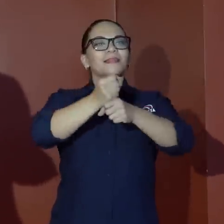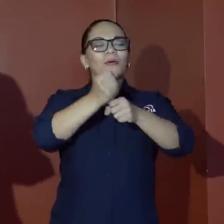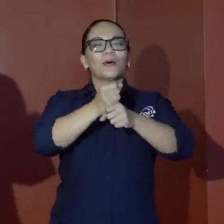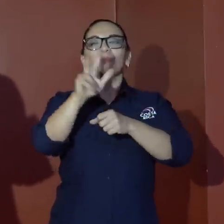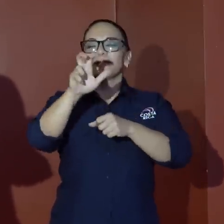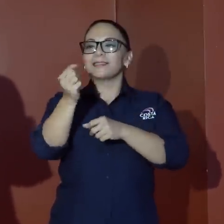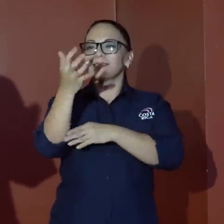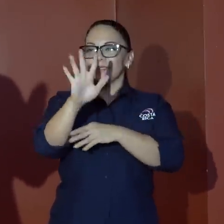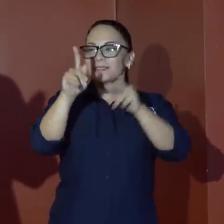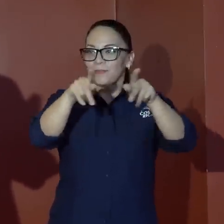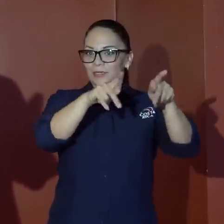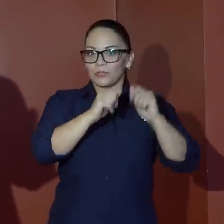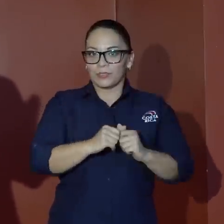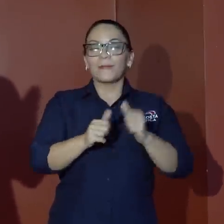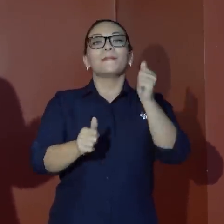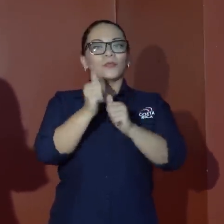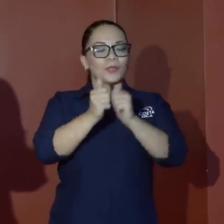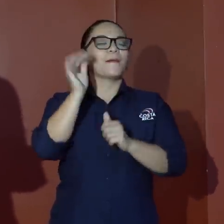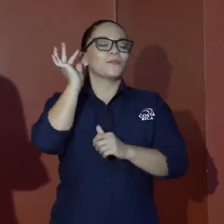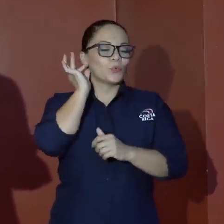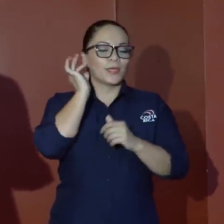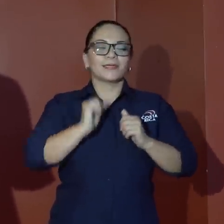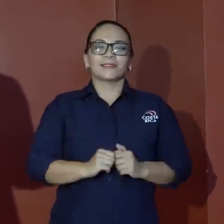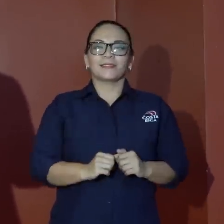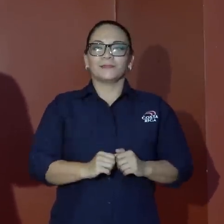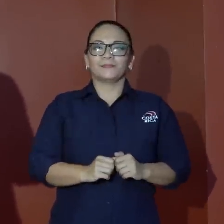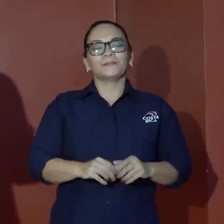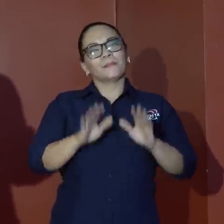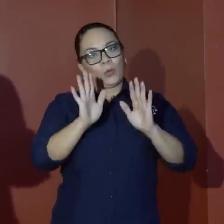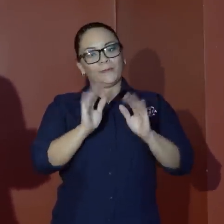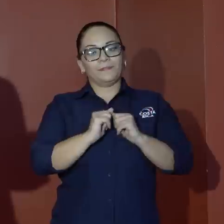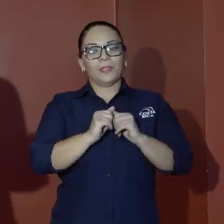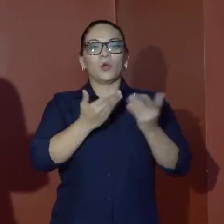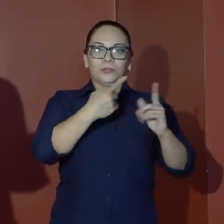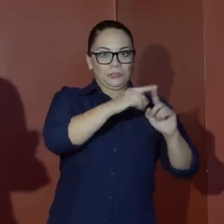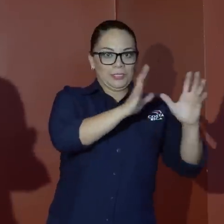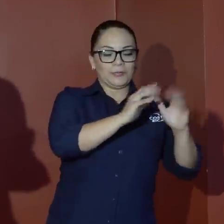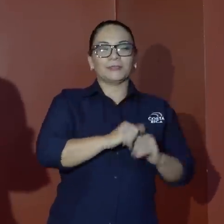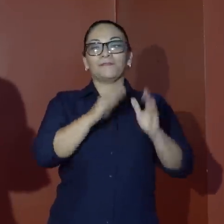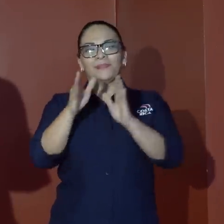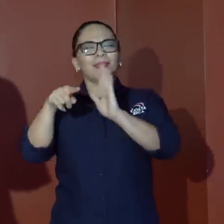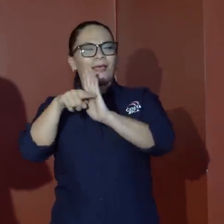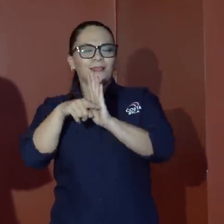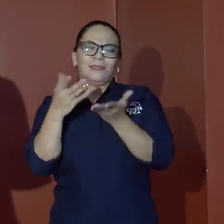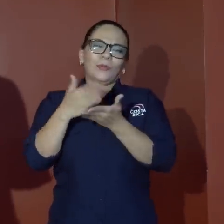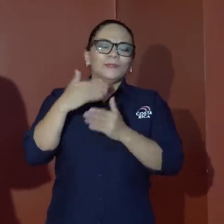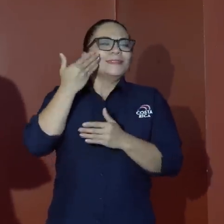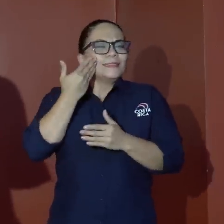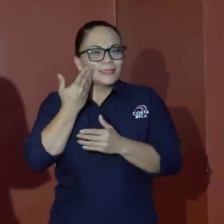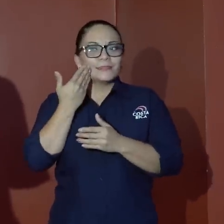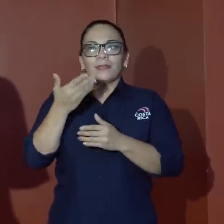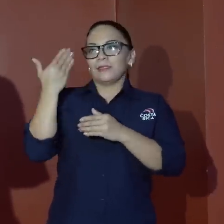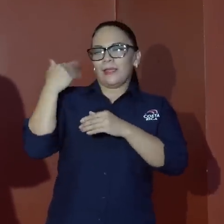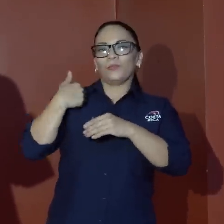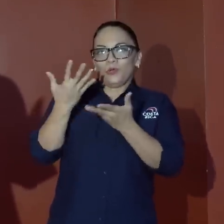315 personas, la mayoría mujeres. En la nota más triste, algo que quería hacer ya hace algún